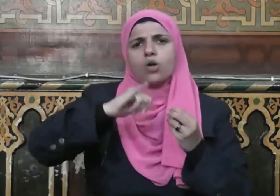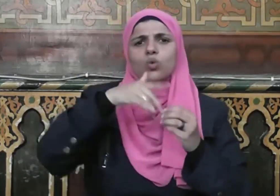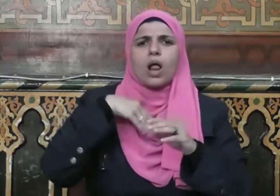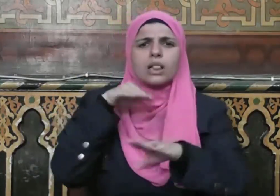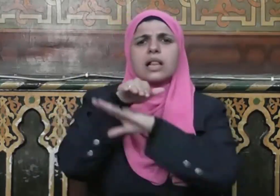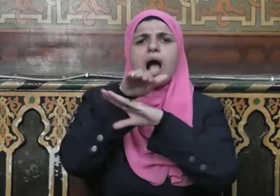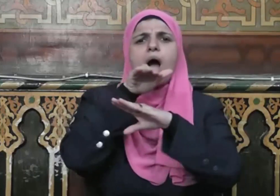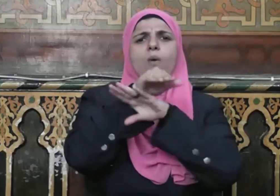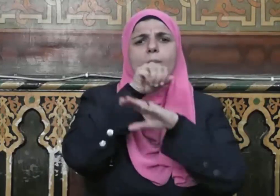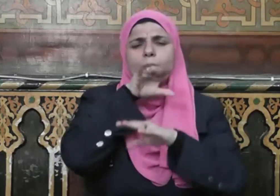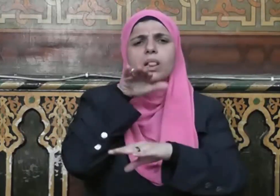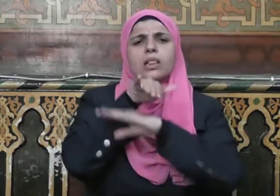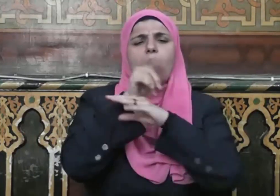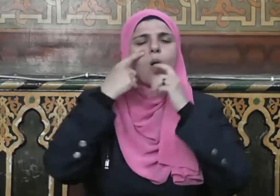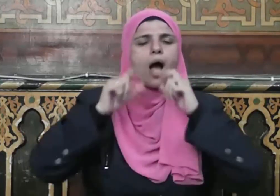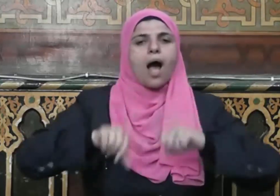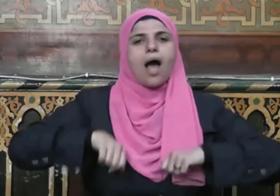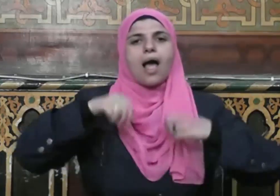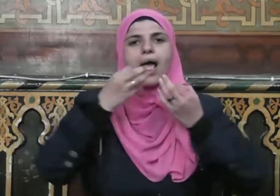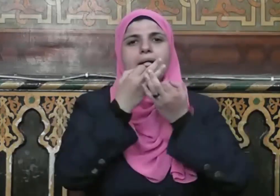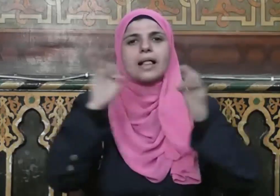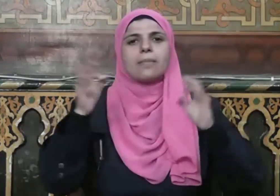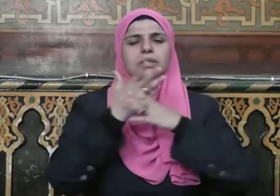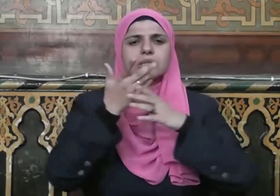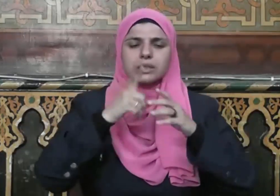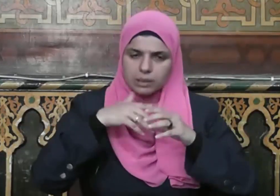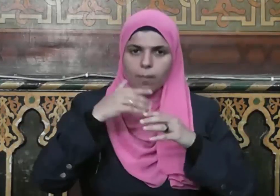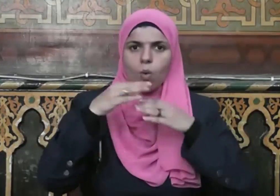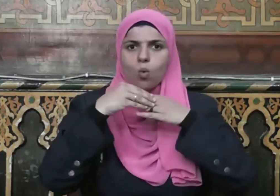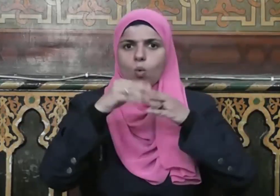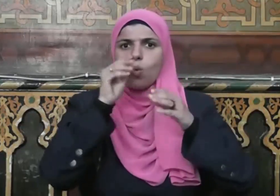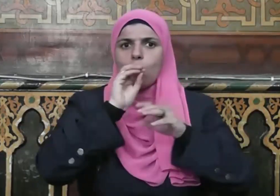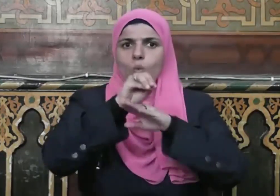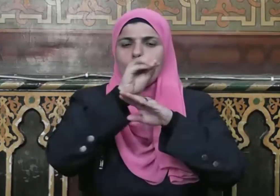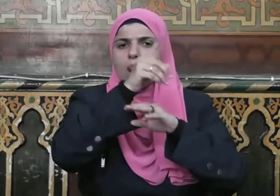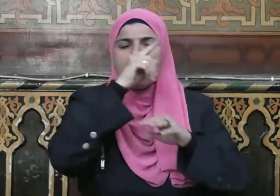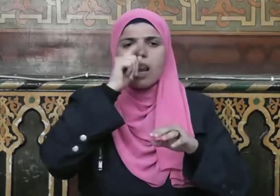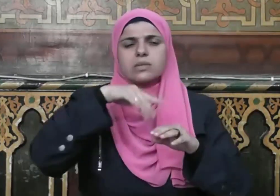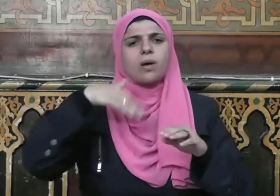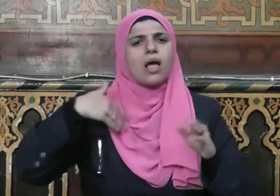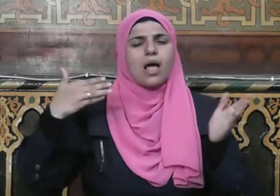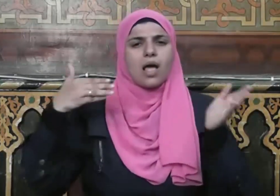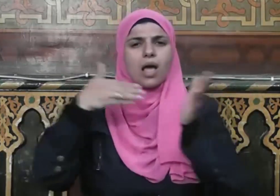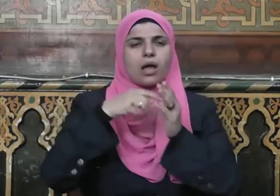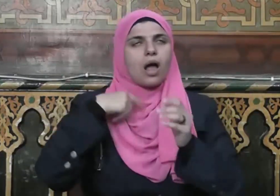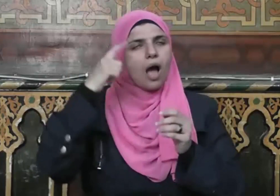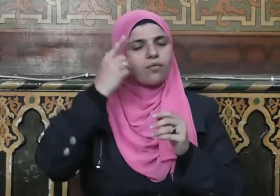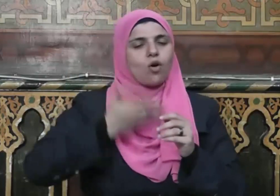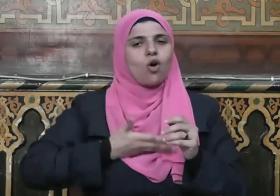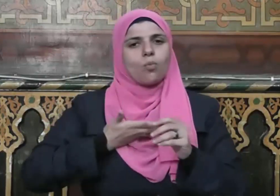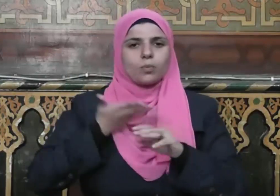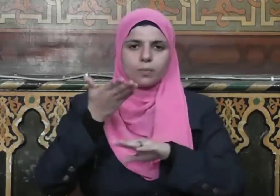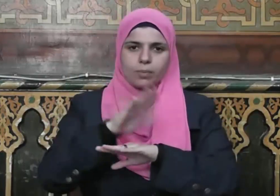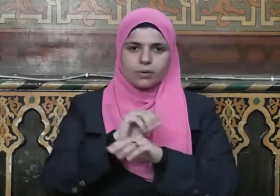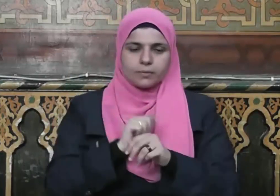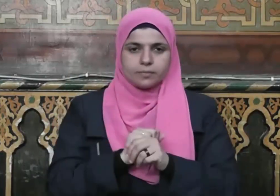ظل يدعو إليها طوال حياته وهو يستشعر دنو أجله وانتهاء عمره